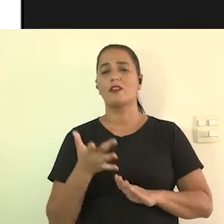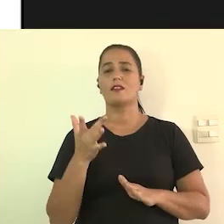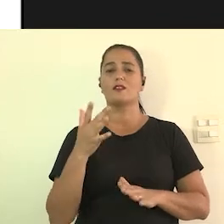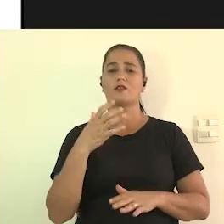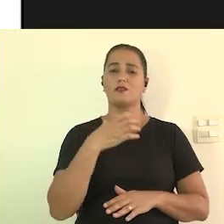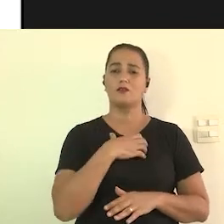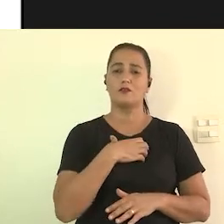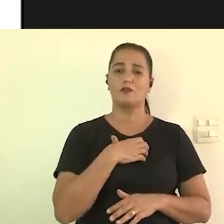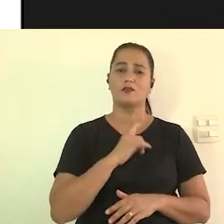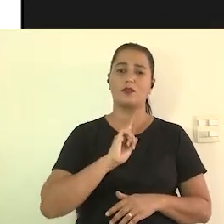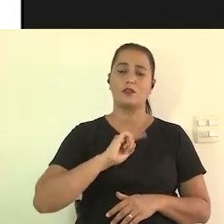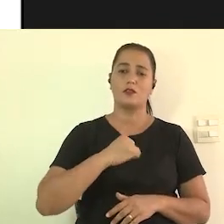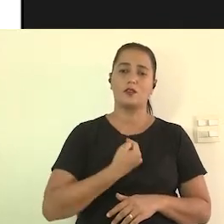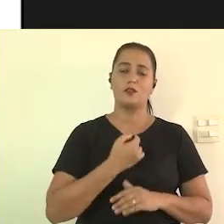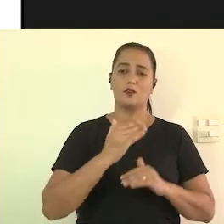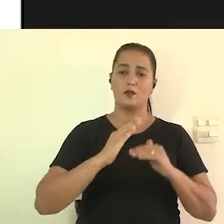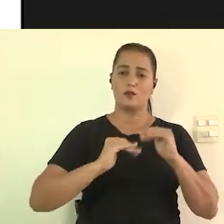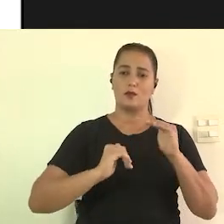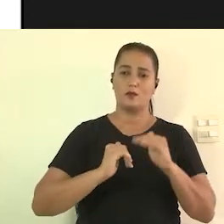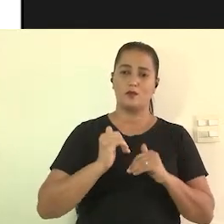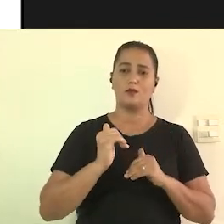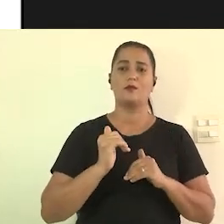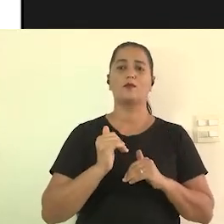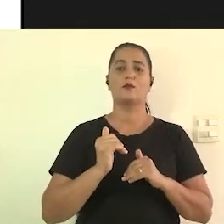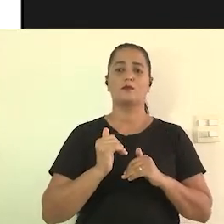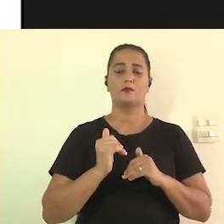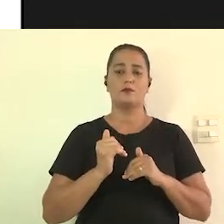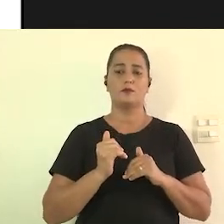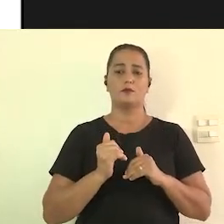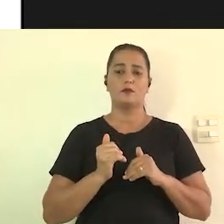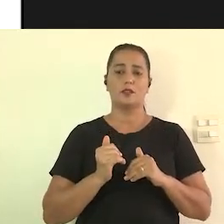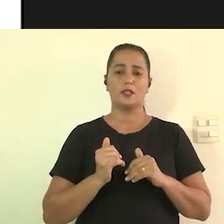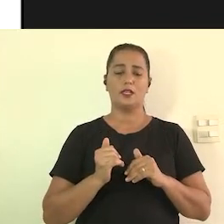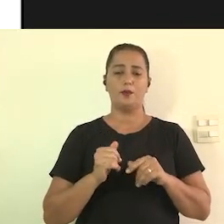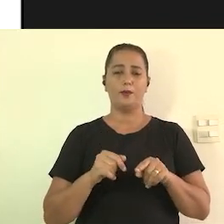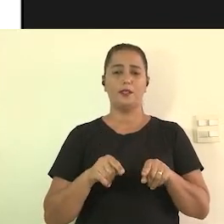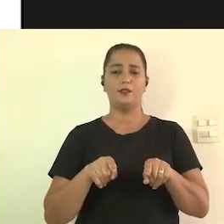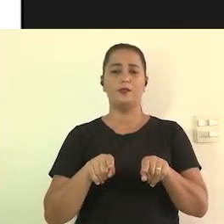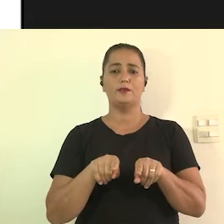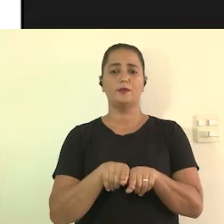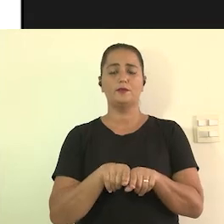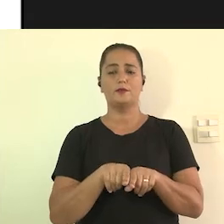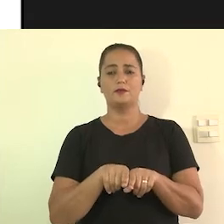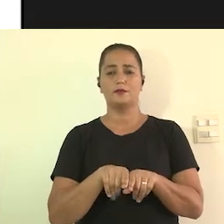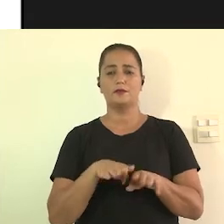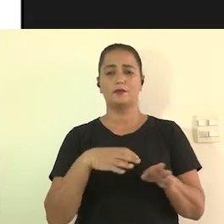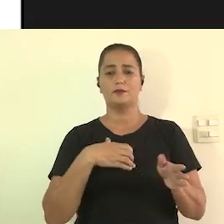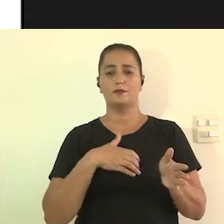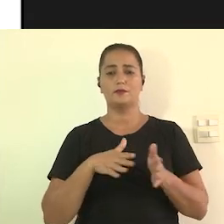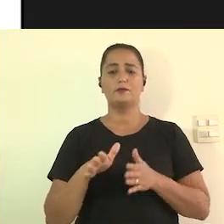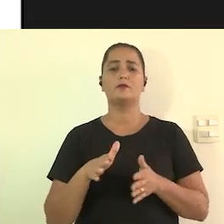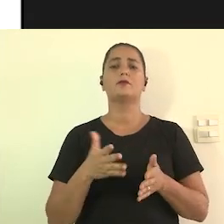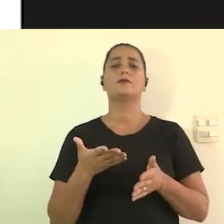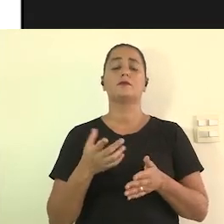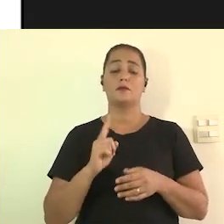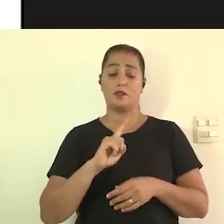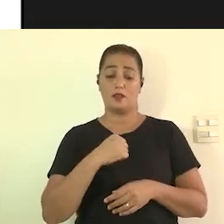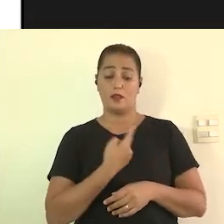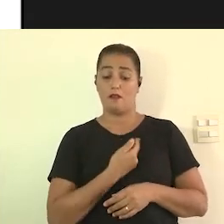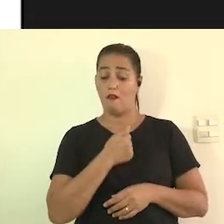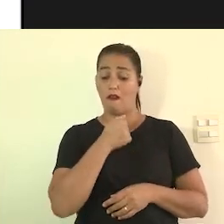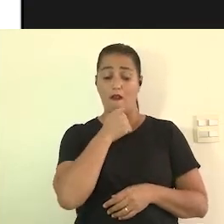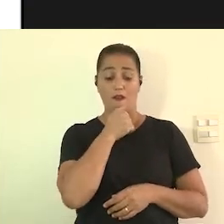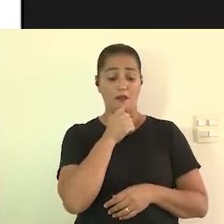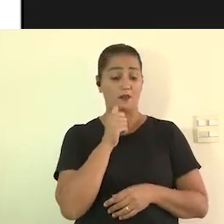verdade nós que somos profissionais de acessibilidade nem deveríamos trabalhar com divulgação mas nós